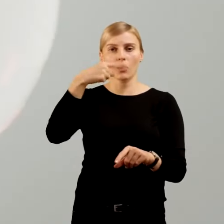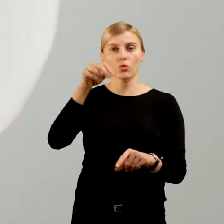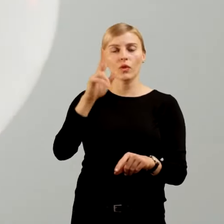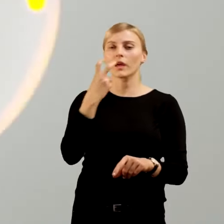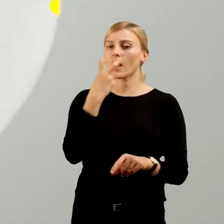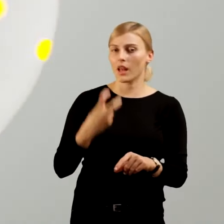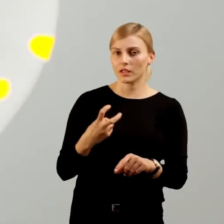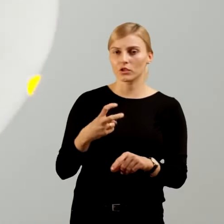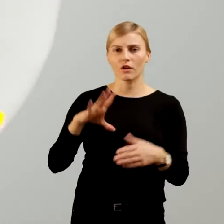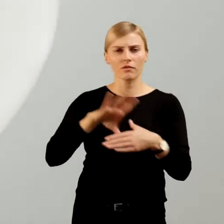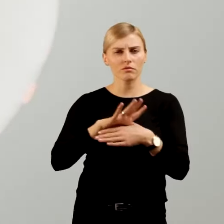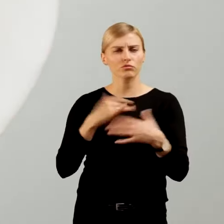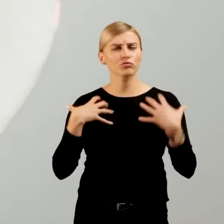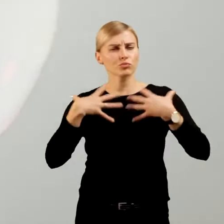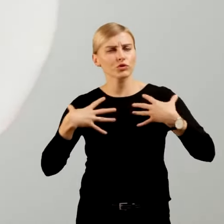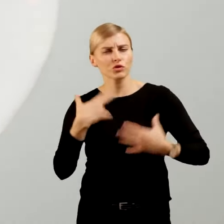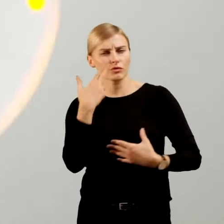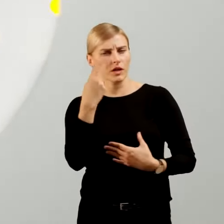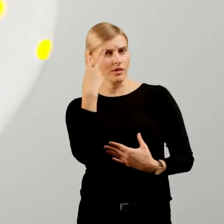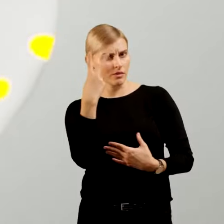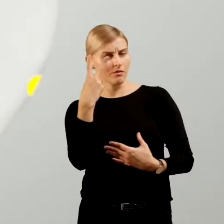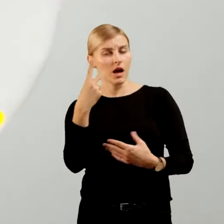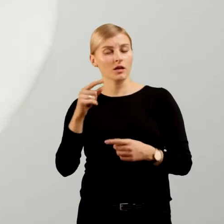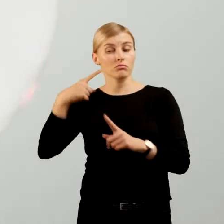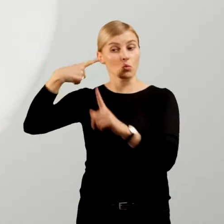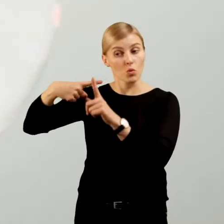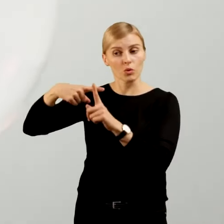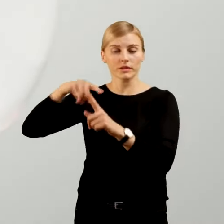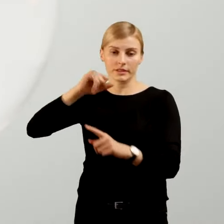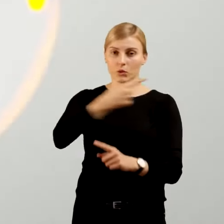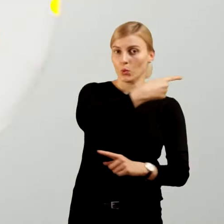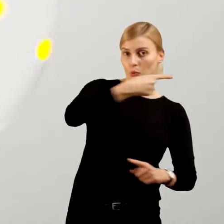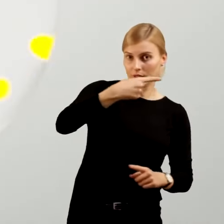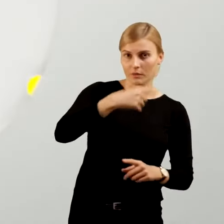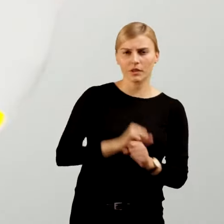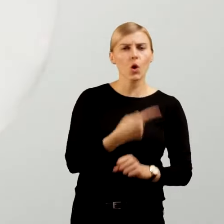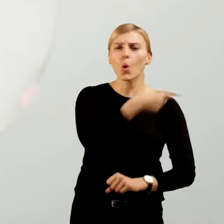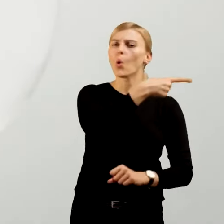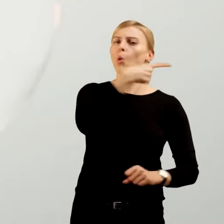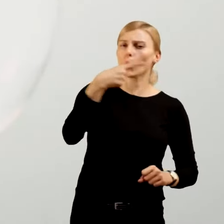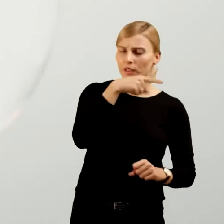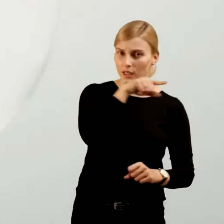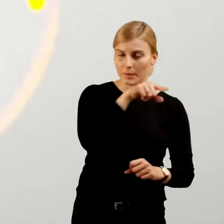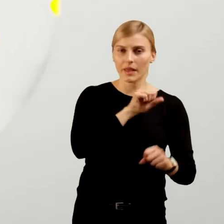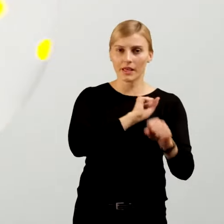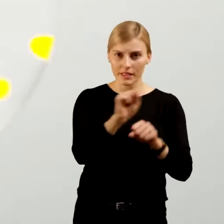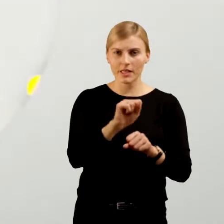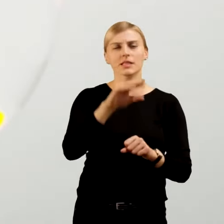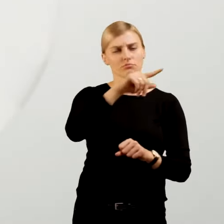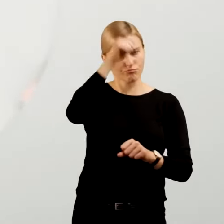W przyrodzie mamy dwa rodzaje ładunków. Dodatni i ujemny. Ładunek ujemny mają właśnie elektrony.